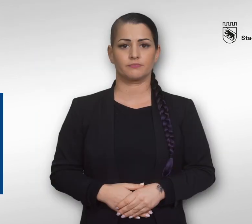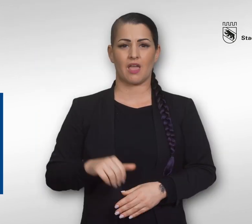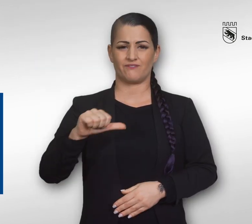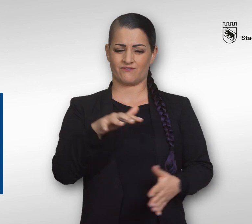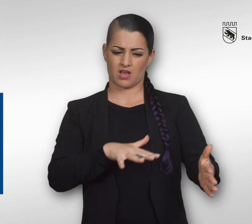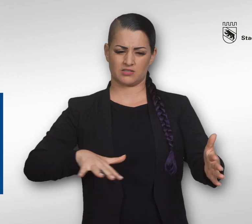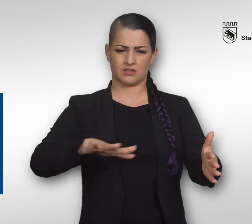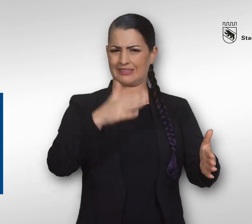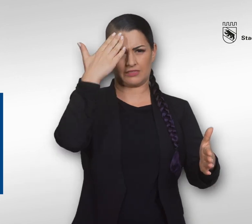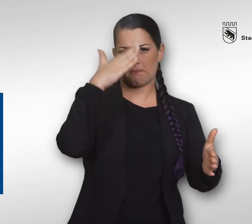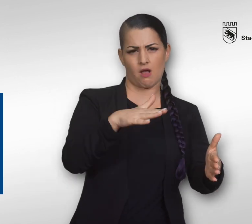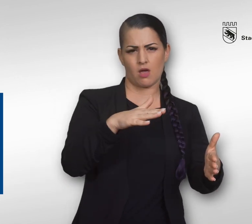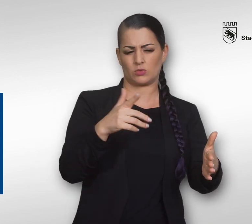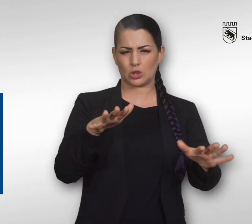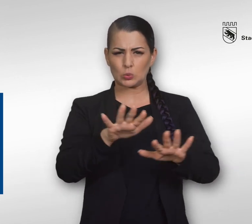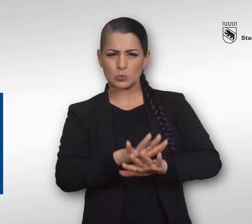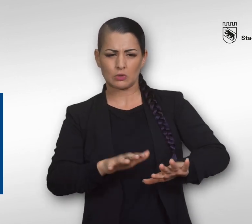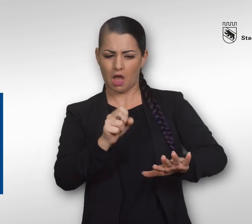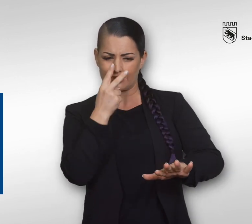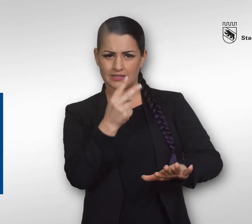Nicht in Trübe oder unbekannte Gewässer springen.